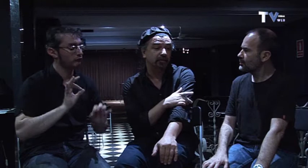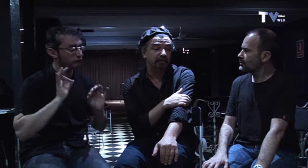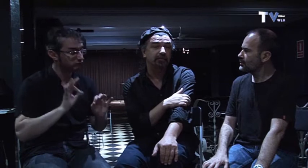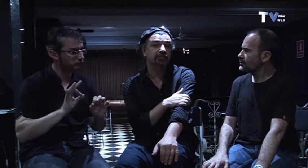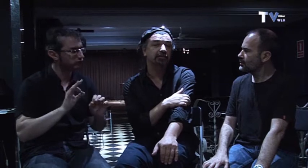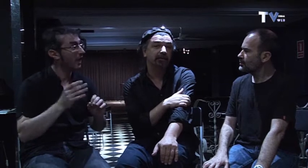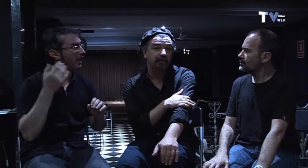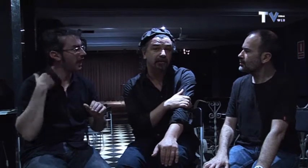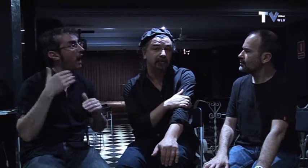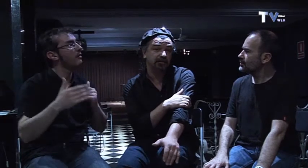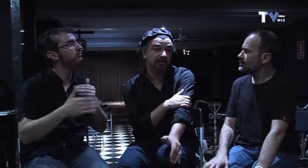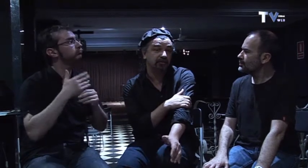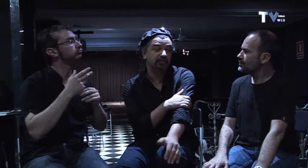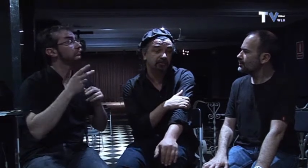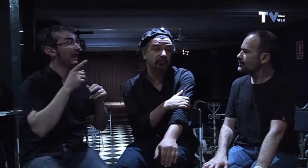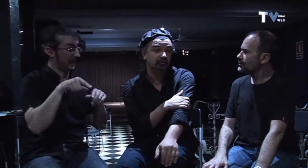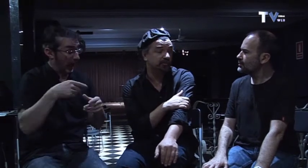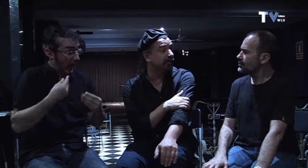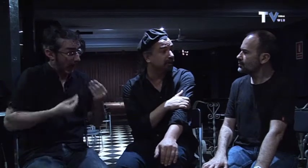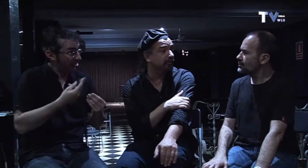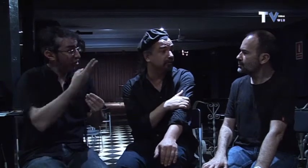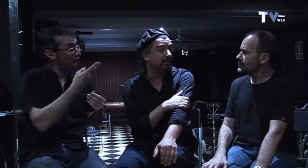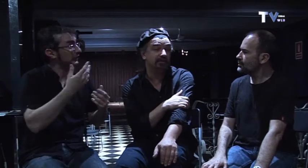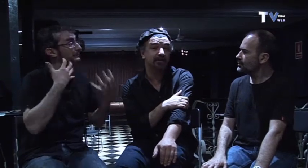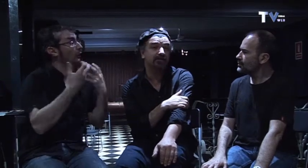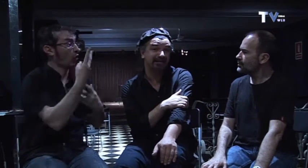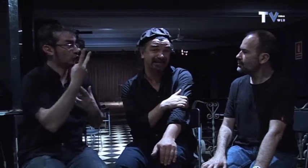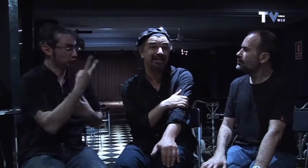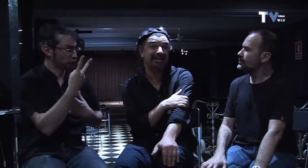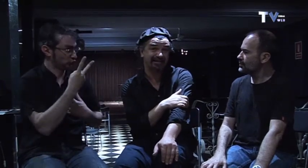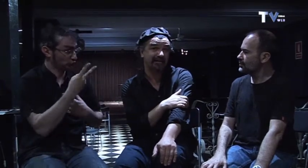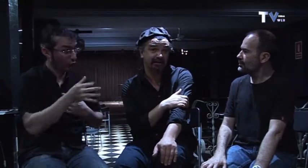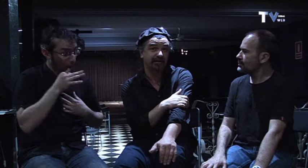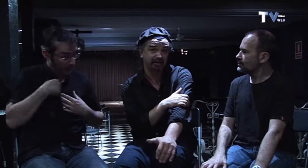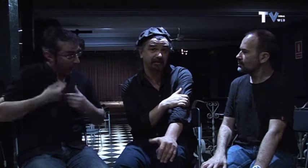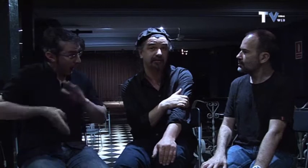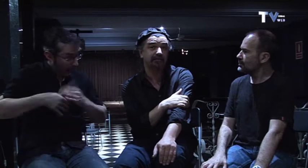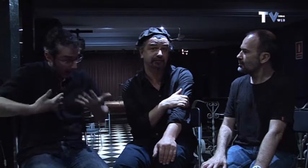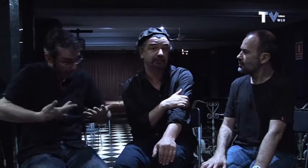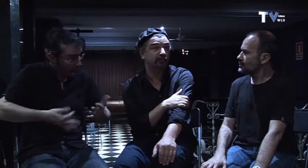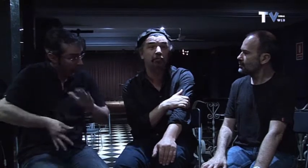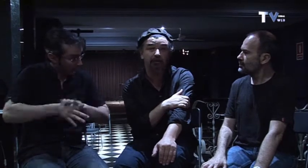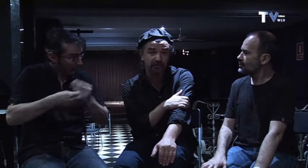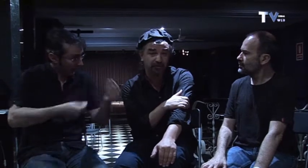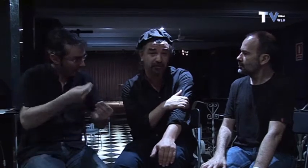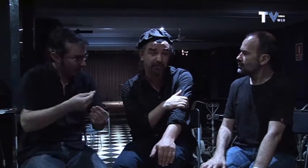aquí dos espectáculos de hecho estos dos espectáculos hoy en día están en la catedra del teatro muy aconsejables